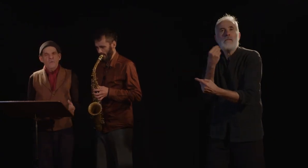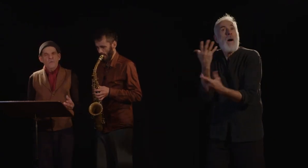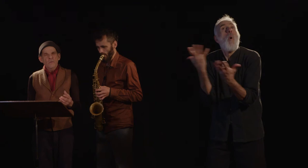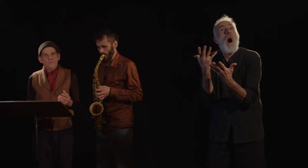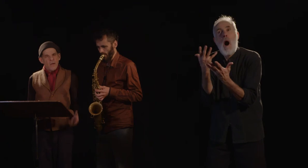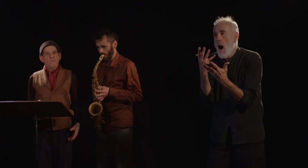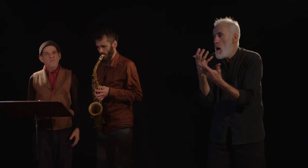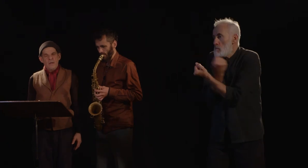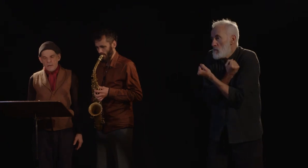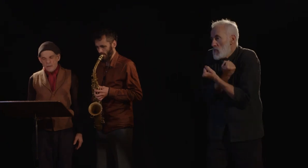de la misère.